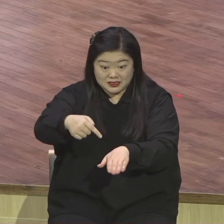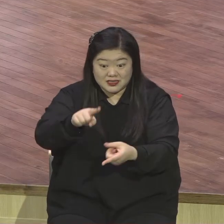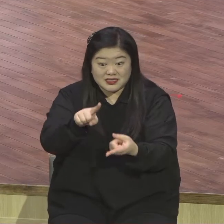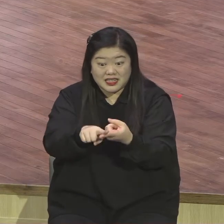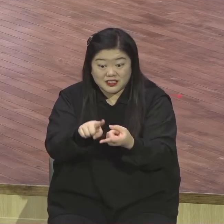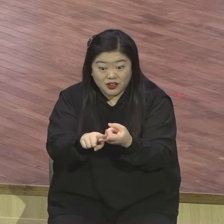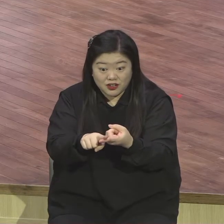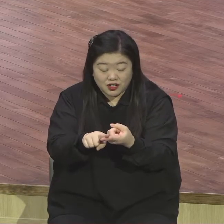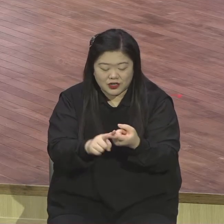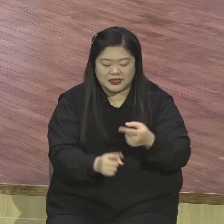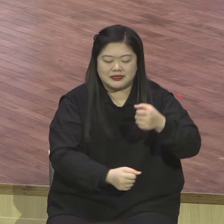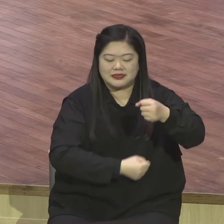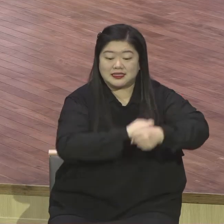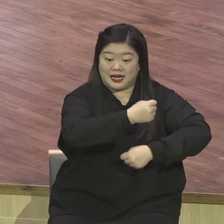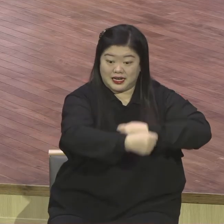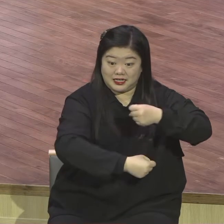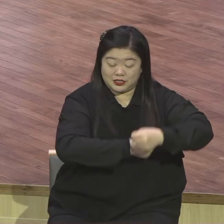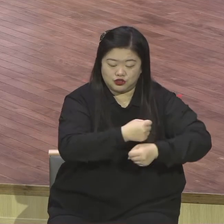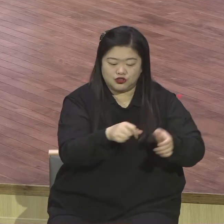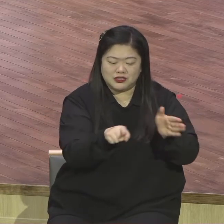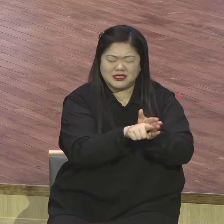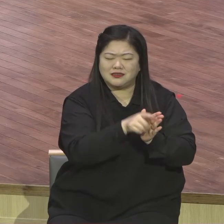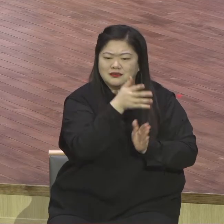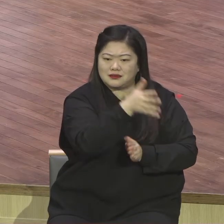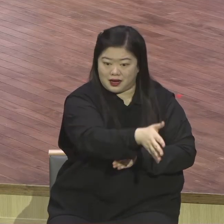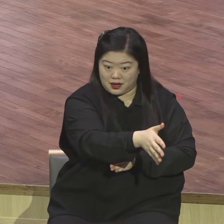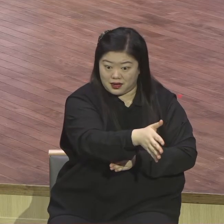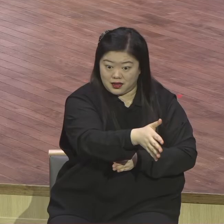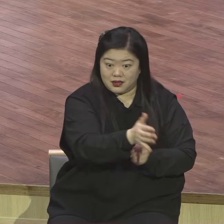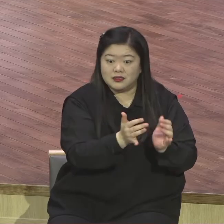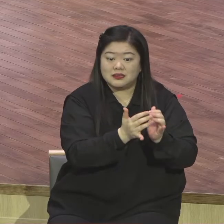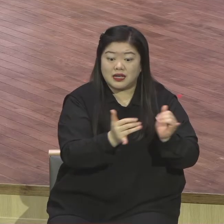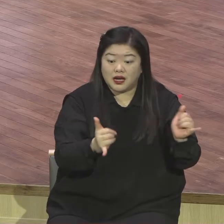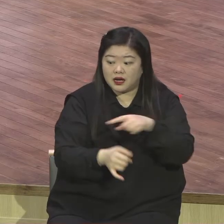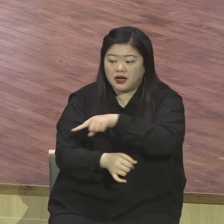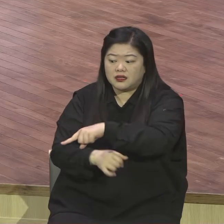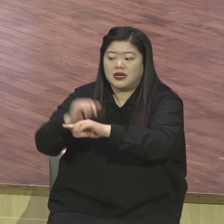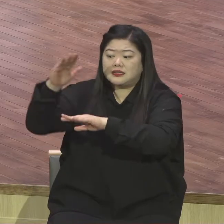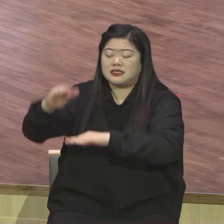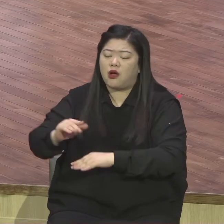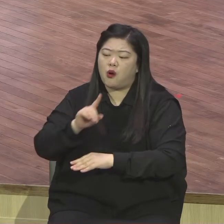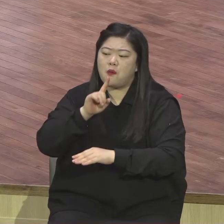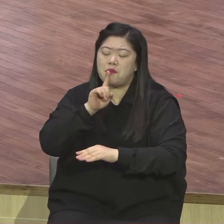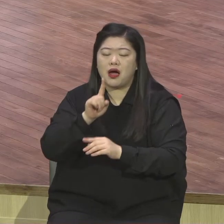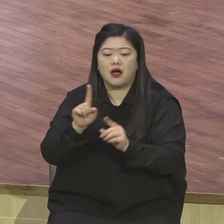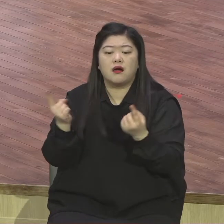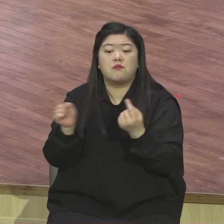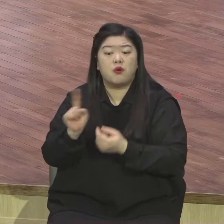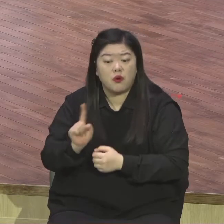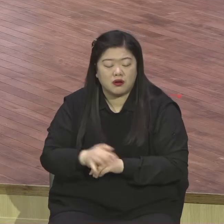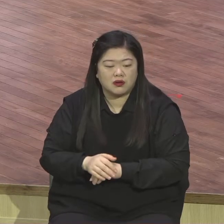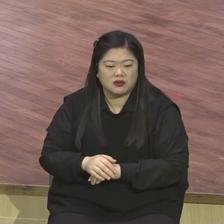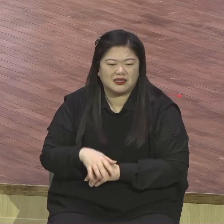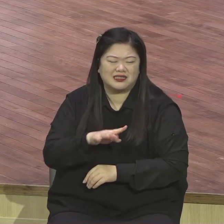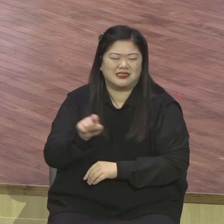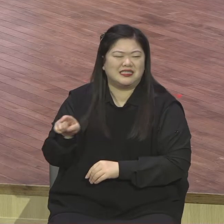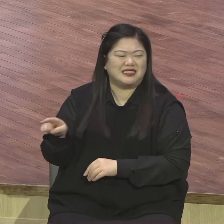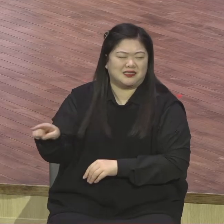자유주의자들은 시신학자들은 이걸 페이키누스로 가짜누스로